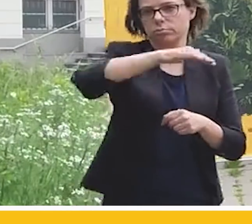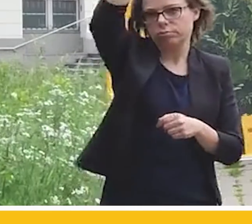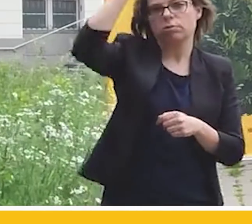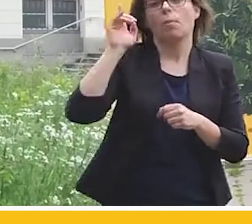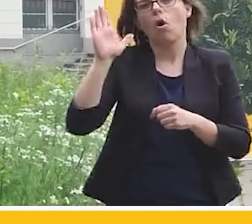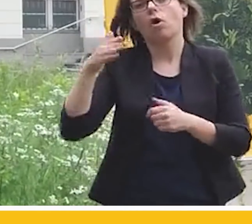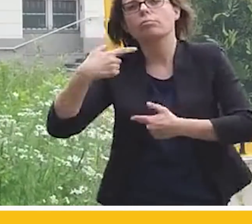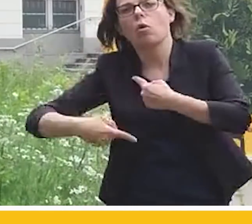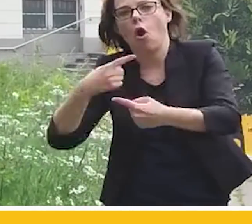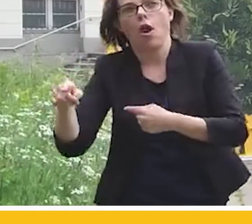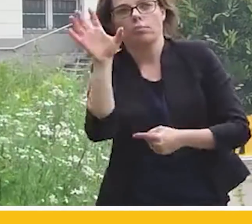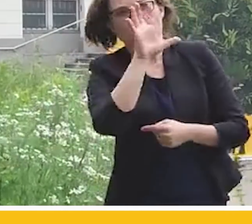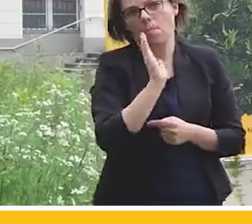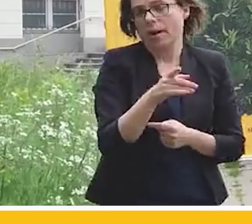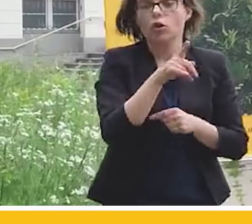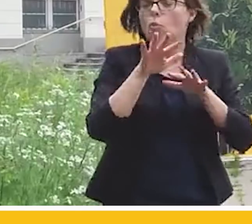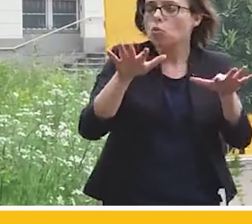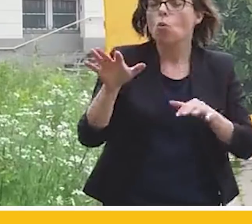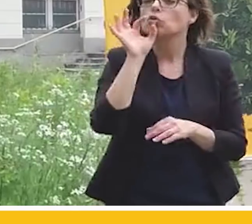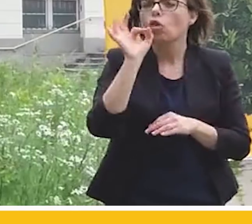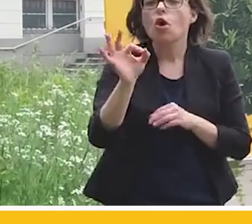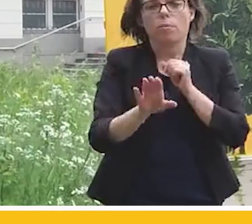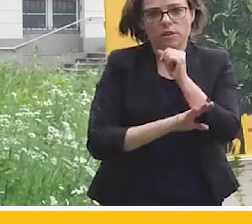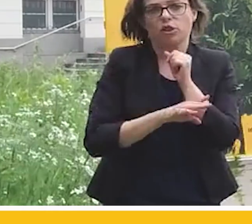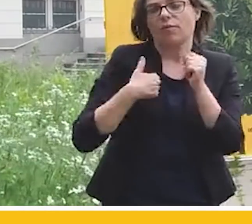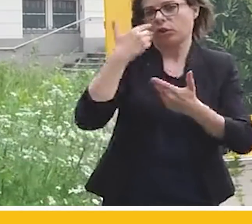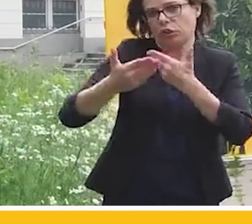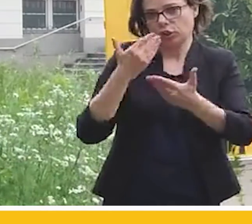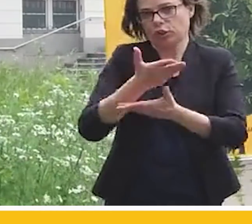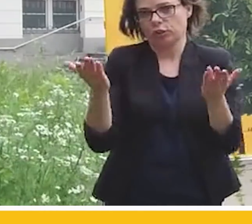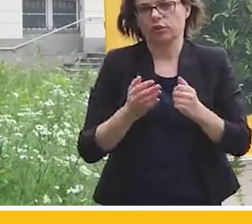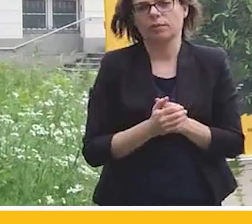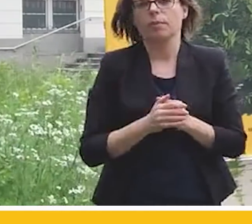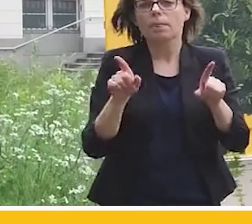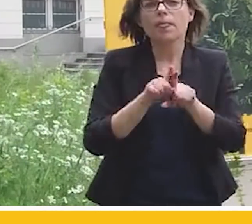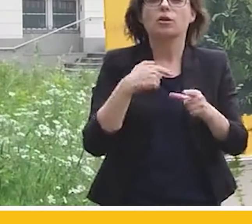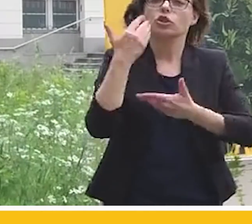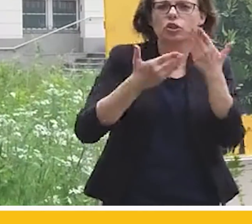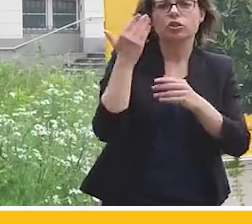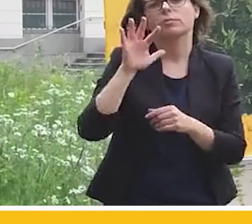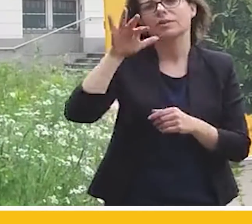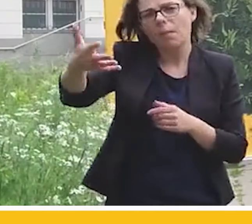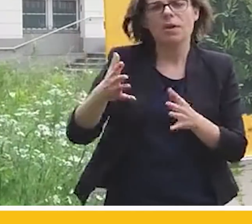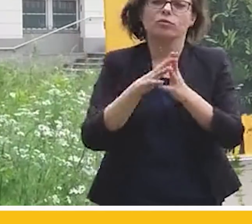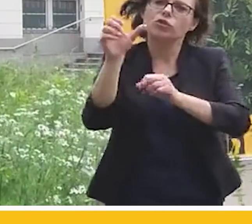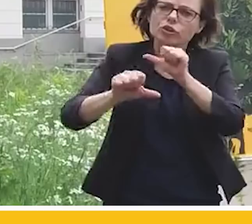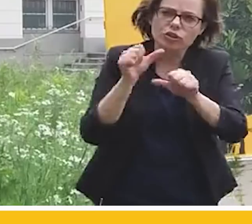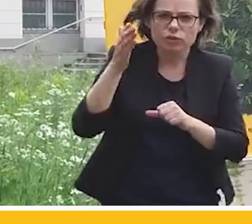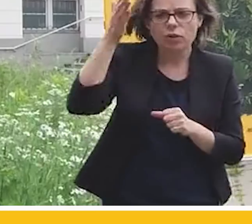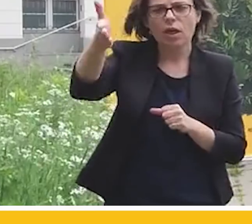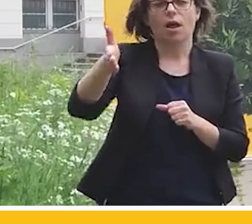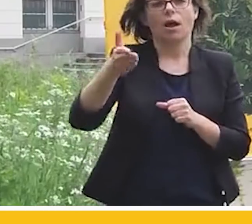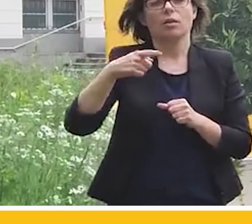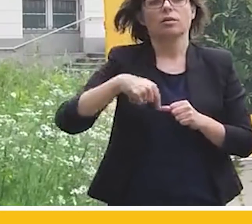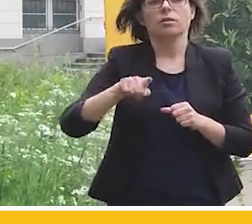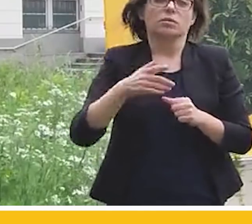następnym pokoleniom. Dużo dobrych drzew, którymi będziecie się opiekować Wam życzę. I życzę Wam tego, żebyśmy za 5, za 10 lat, kiedy będziemy z tego